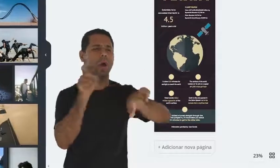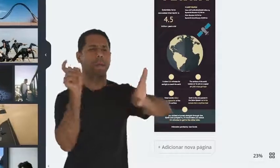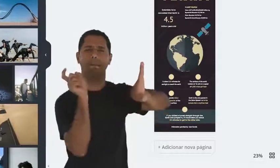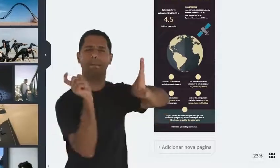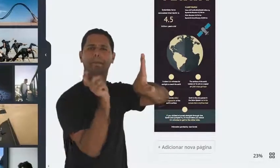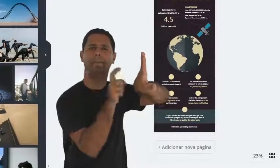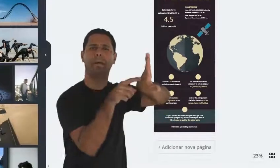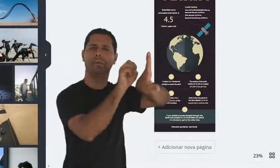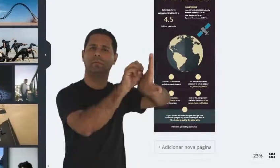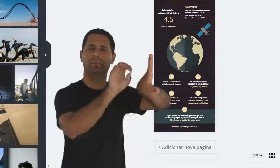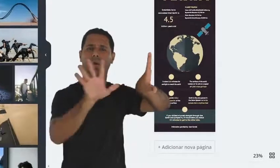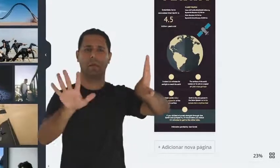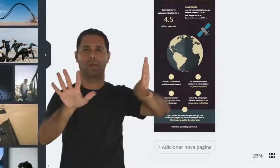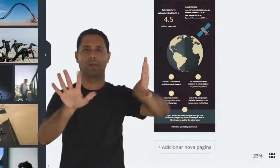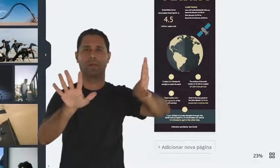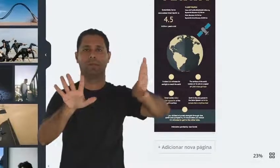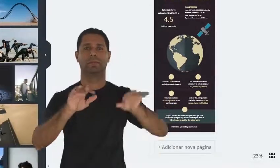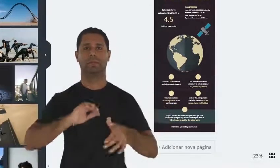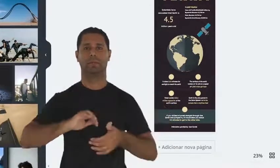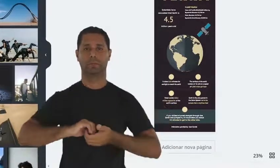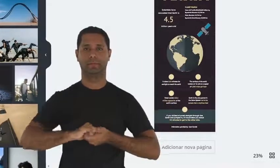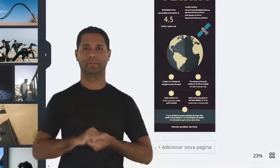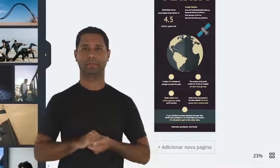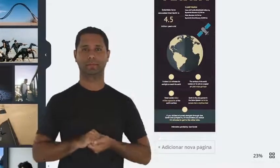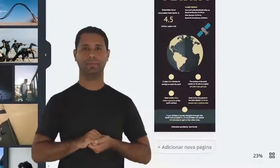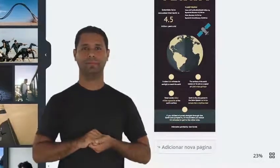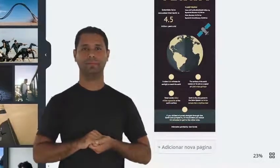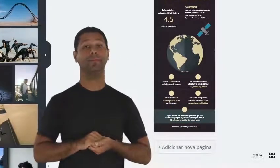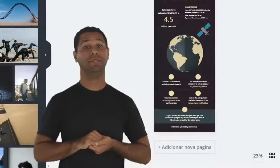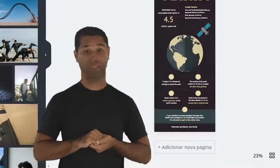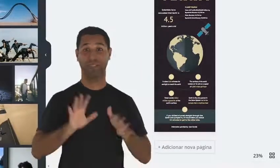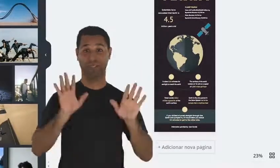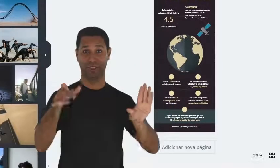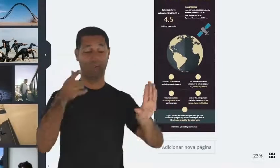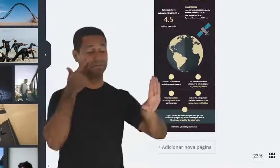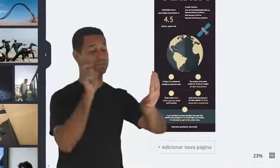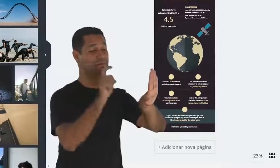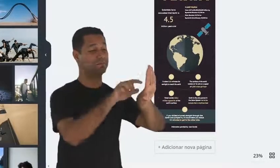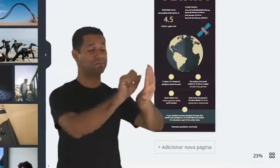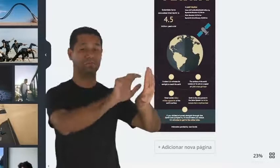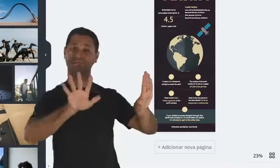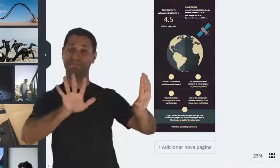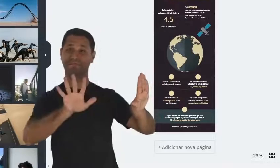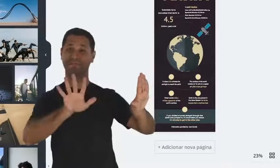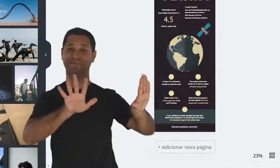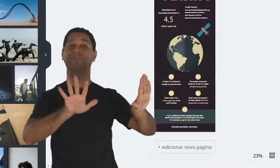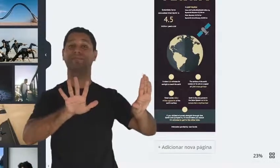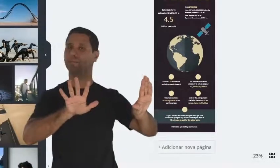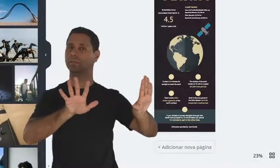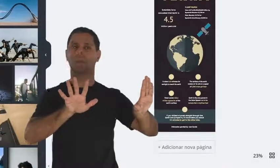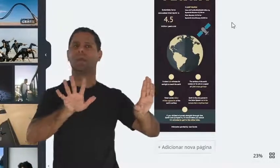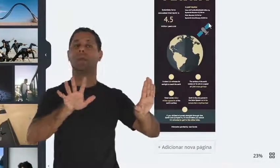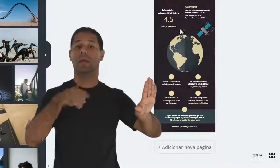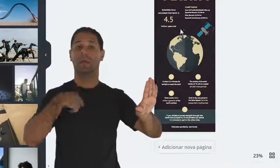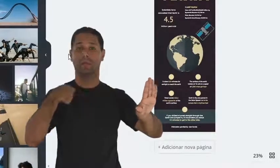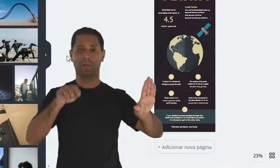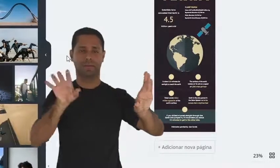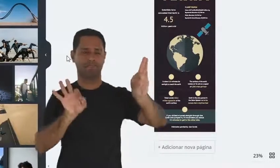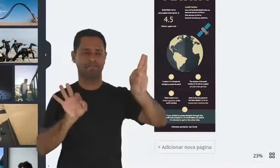já vai direto para a sua arte. Então eu vou colocar este aqui. Olha só, já foi direto para cá. Então agora eu